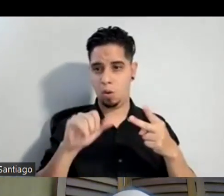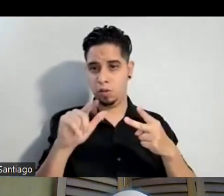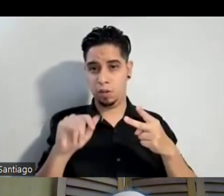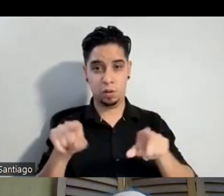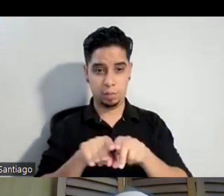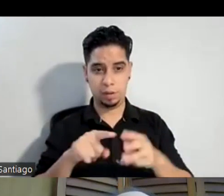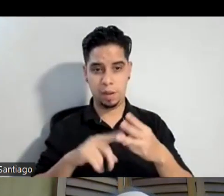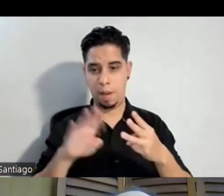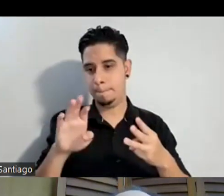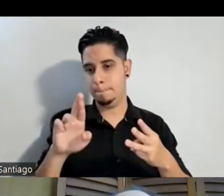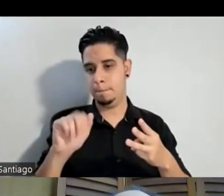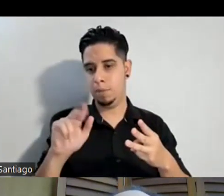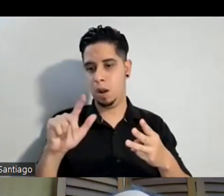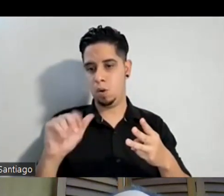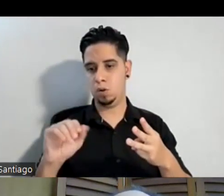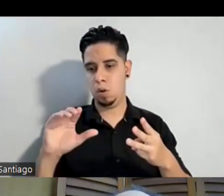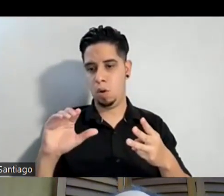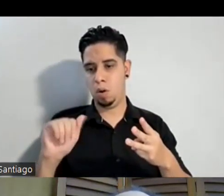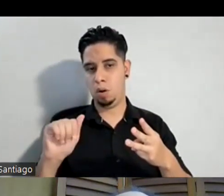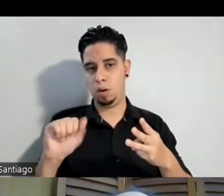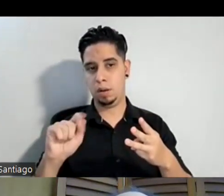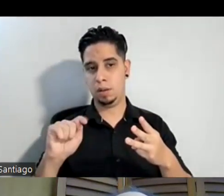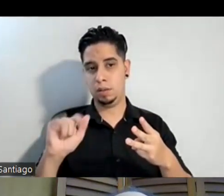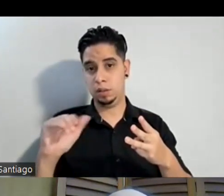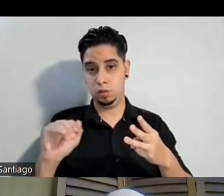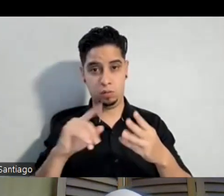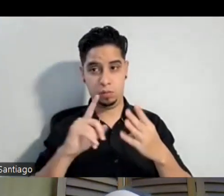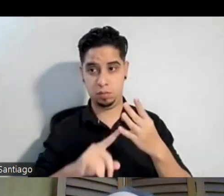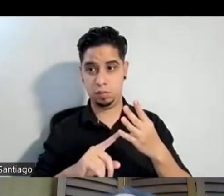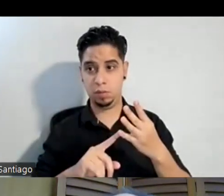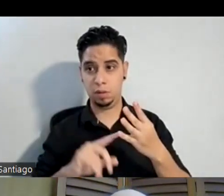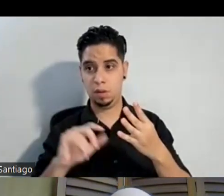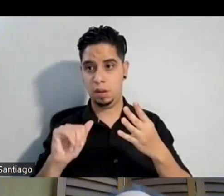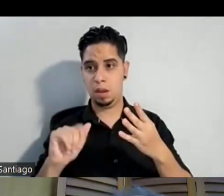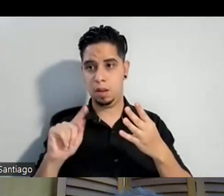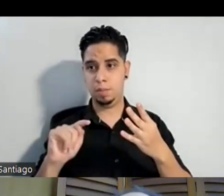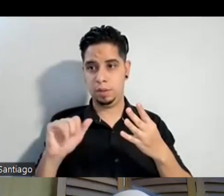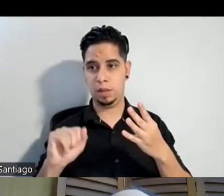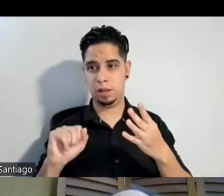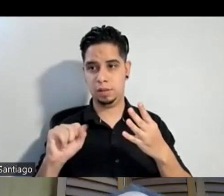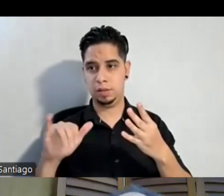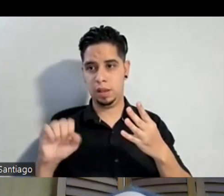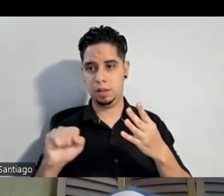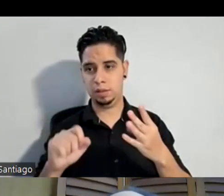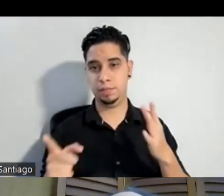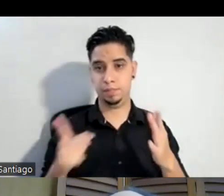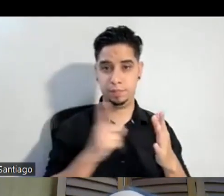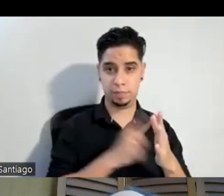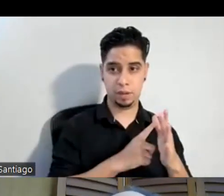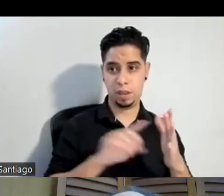estaba también una lista Guardita Saiz está también Marcos Carlos Sin